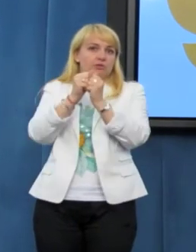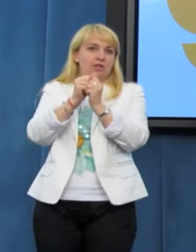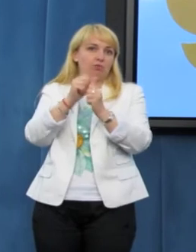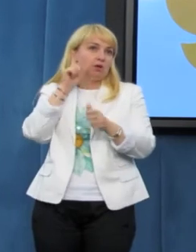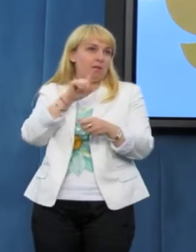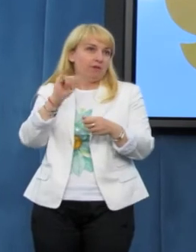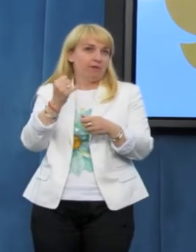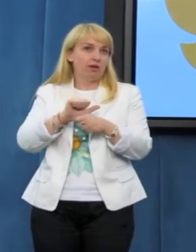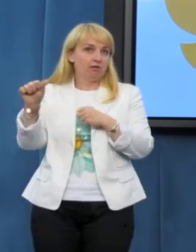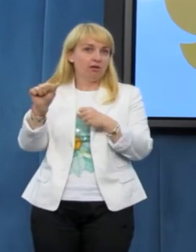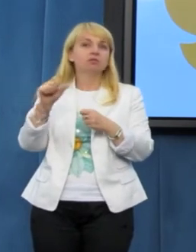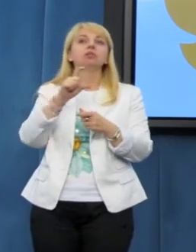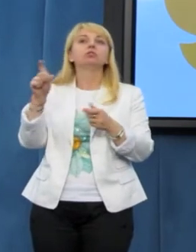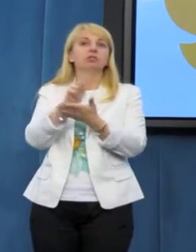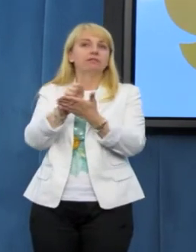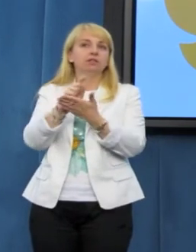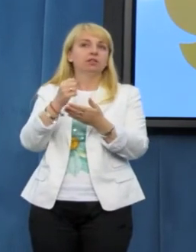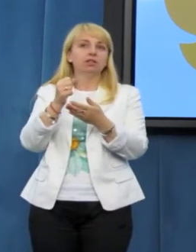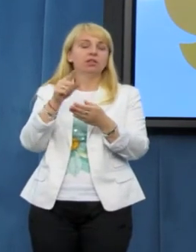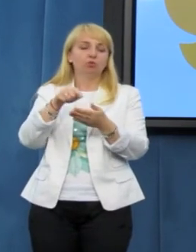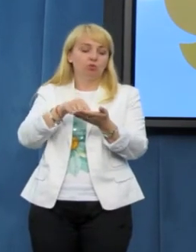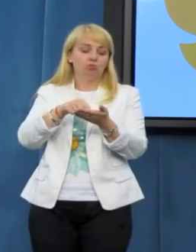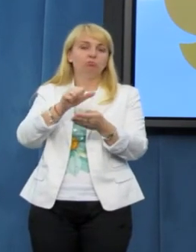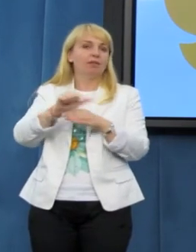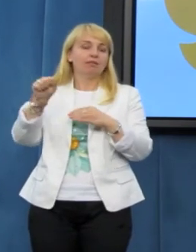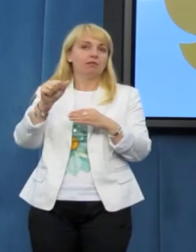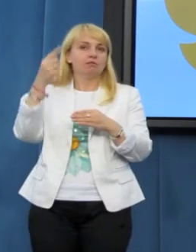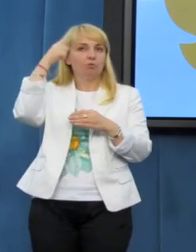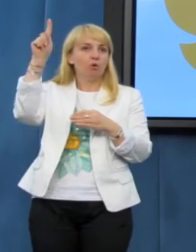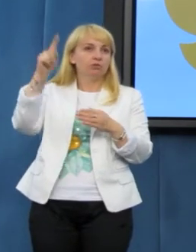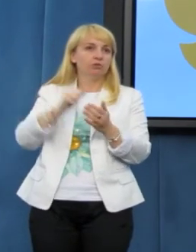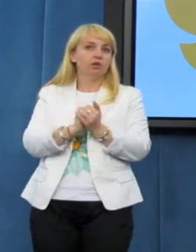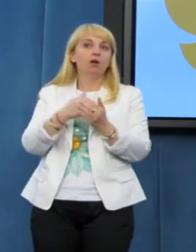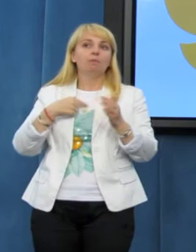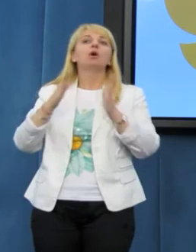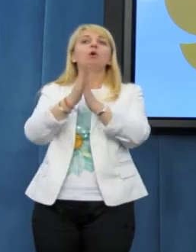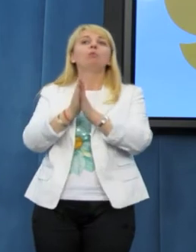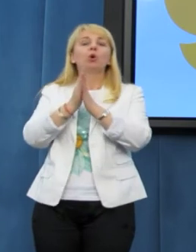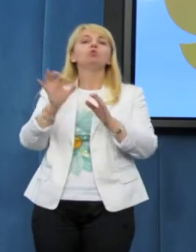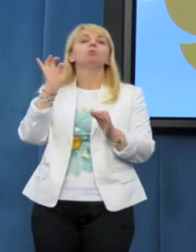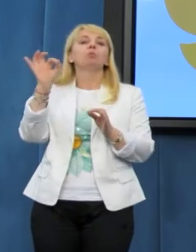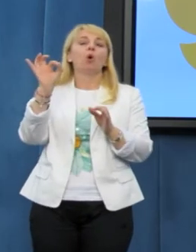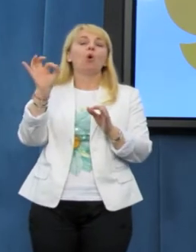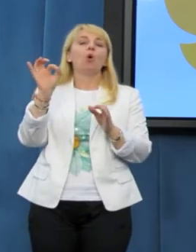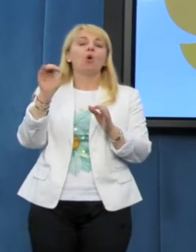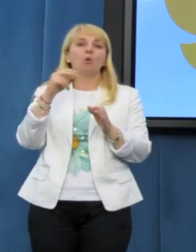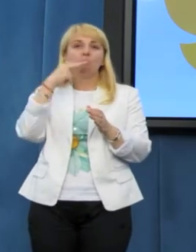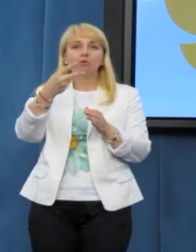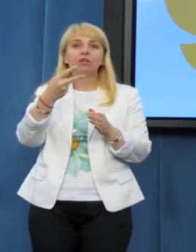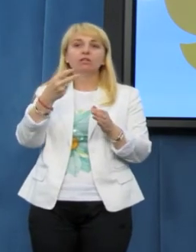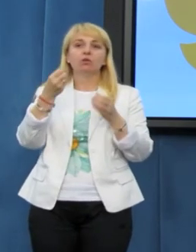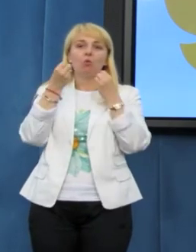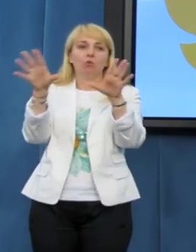I tutaj z naszej strony bardzo prosimy o wyraźne określenie się,